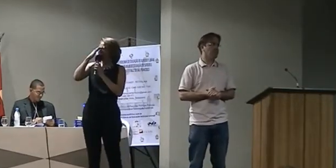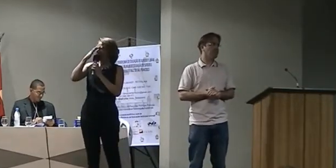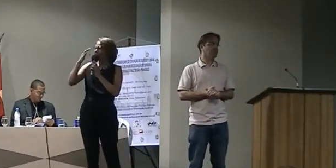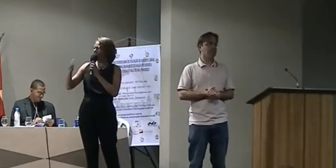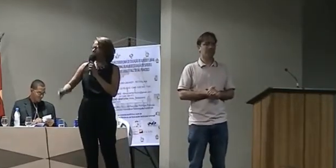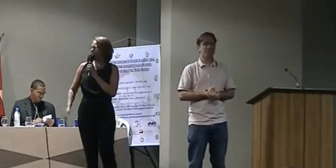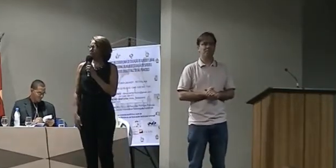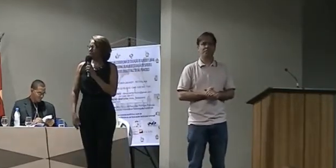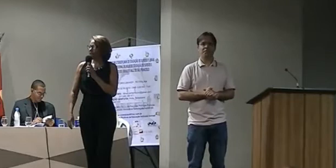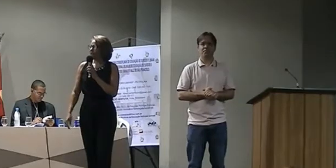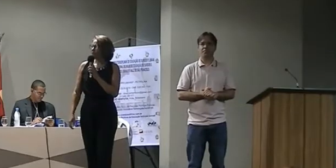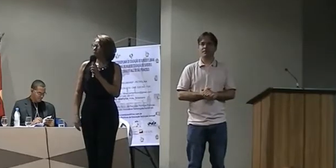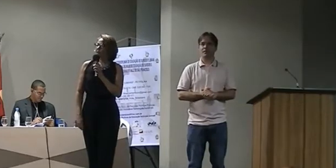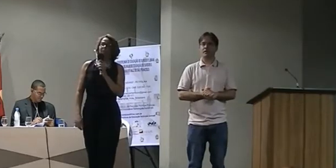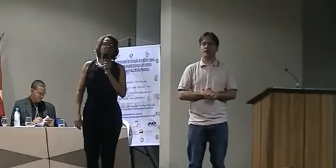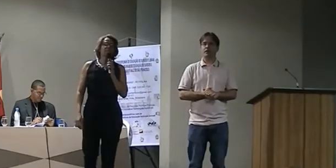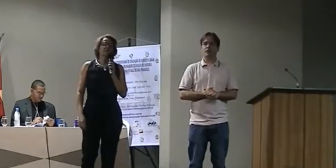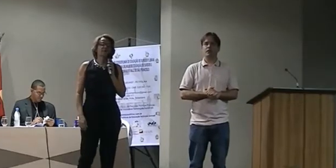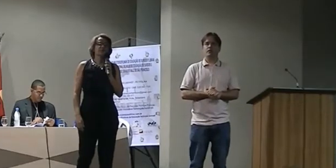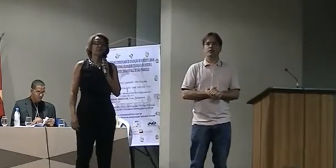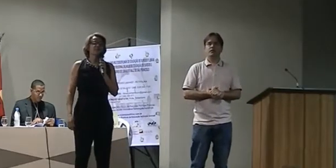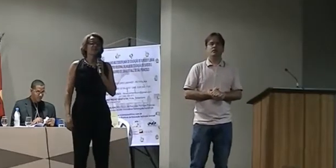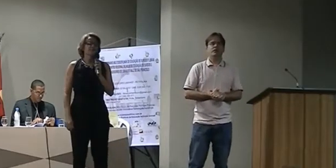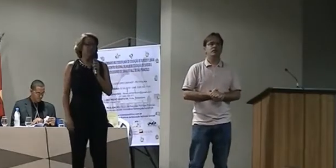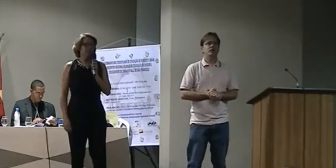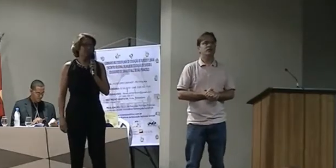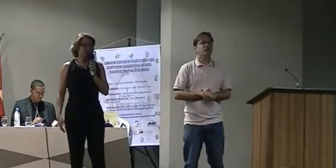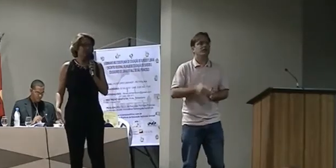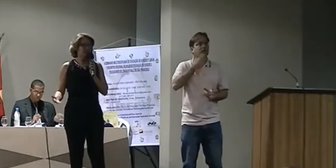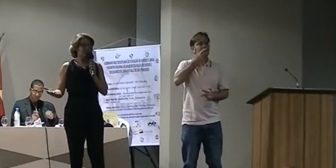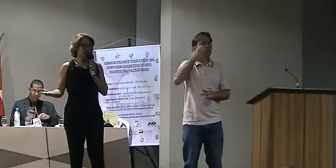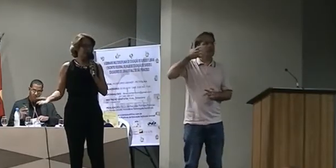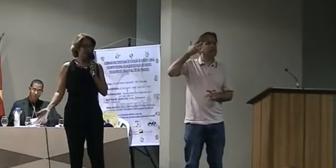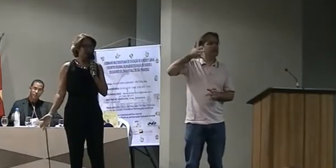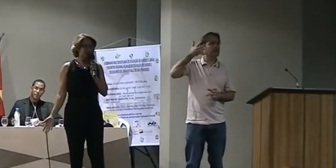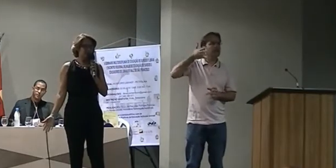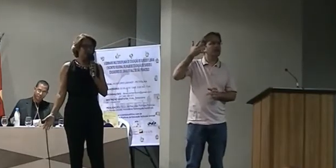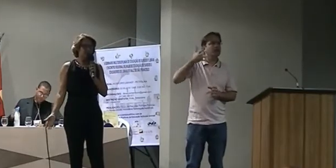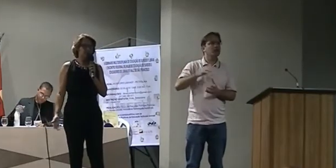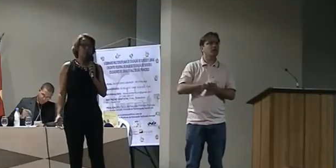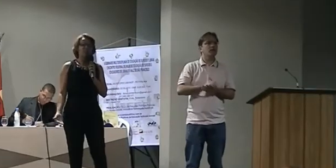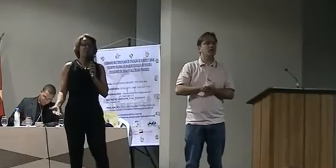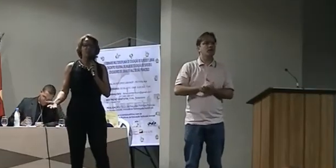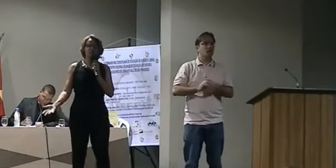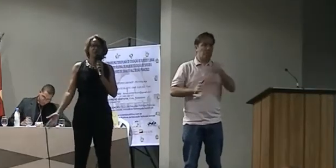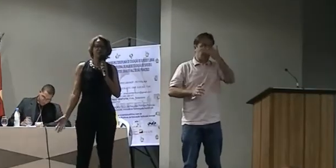Eu vou falar sobre o papel do educador bilíneo, ou do educador de surdo, ou do professor.